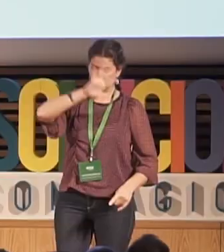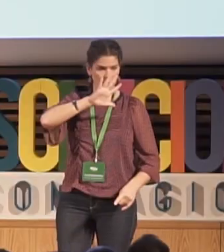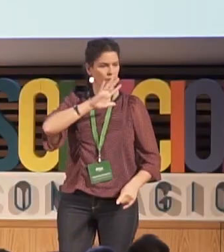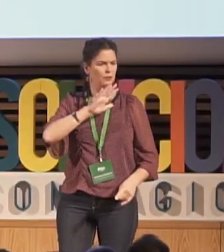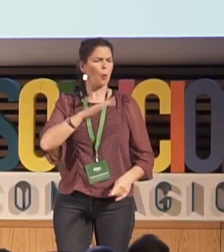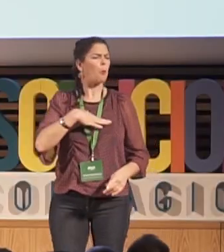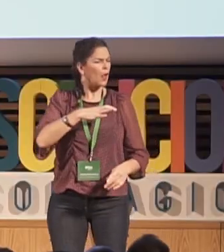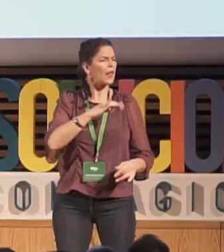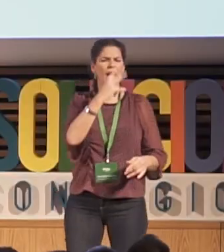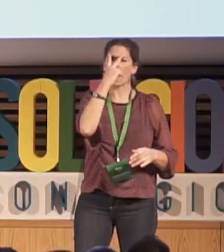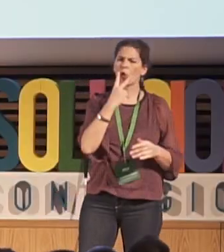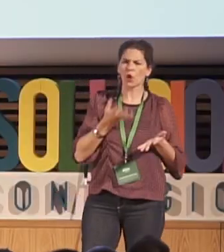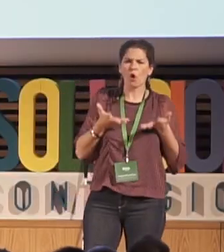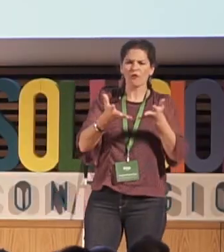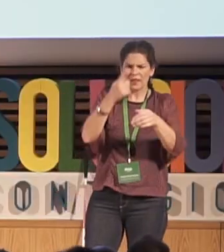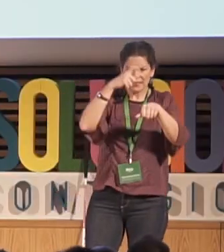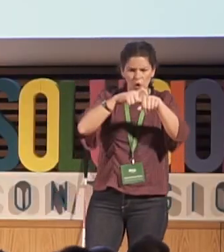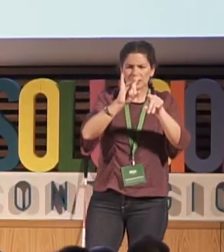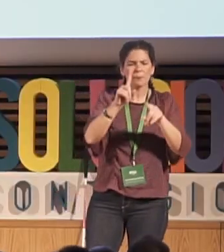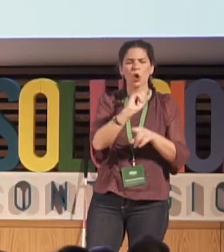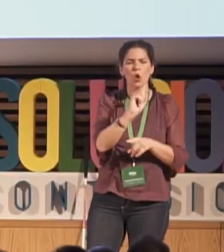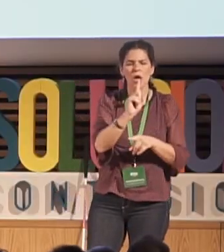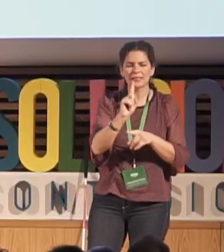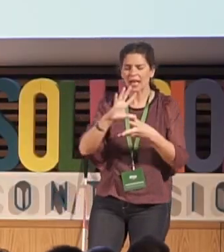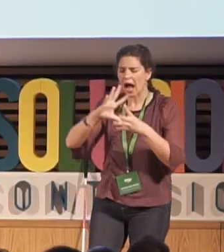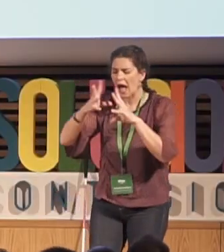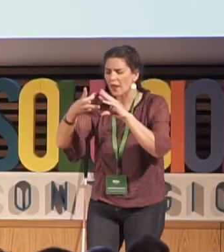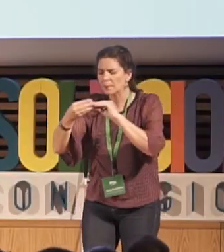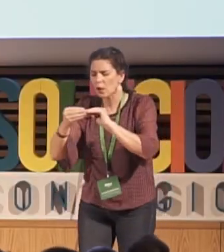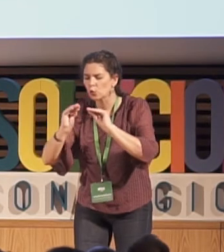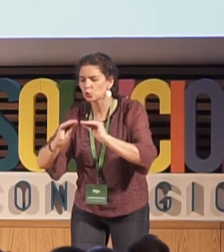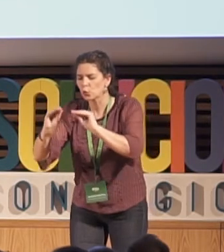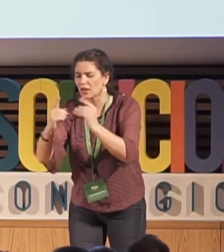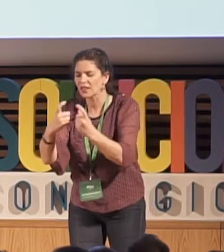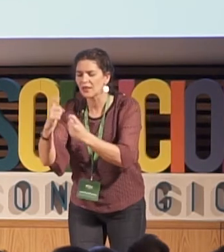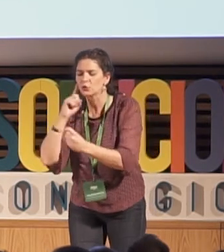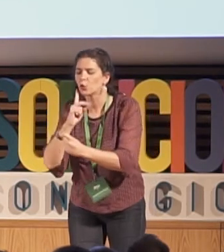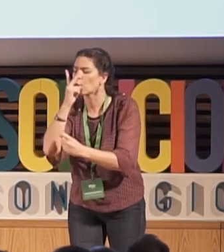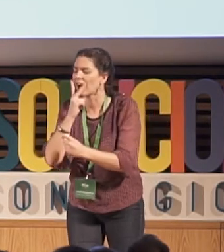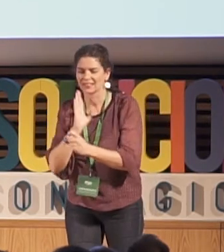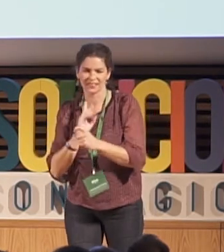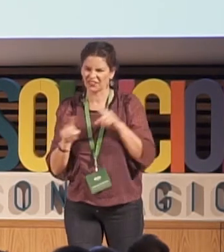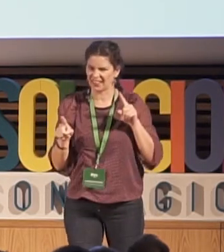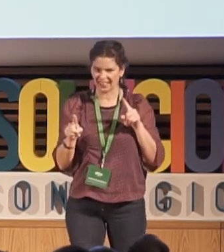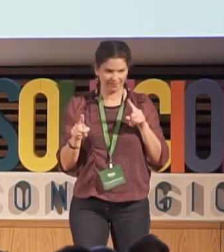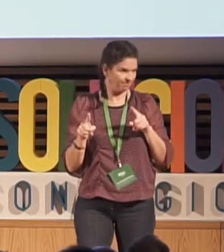Imagínate para todo el Estado que solo haya un centro. No sé si la ONCE puede ofrecer adaptaciones para las personas